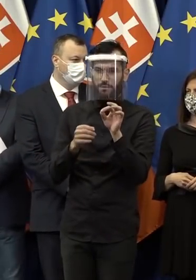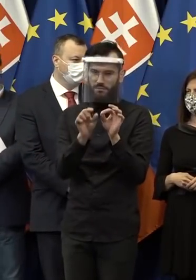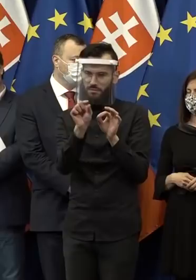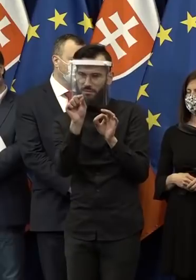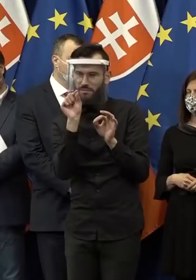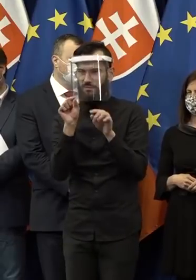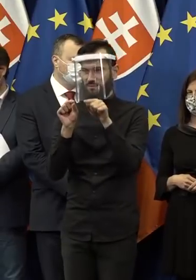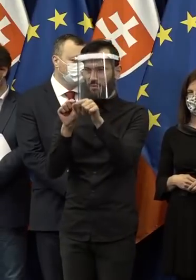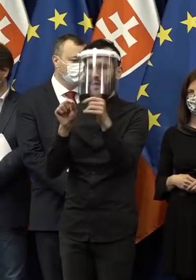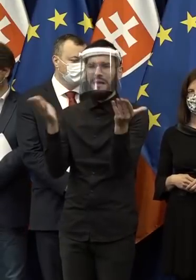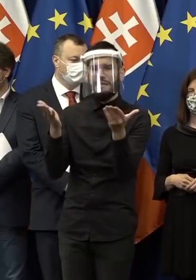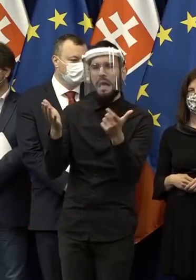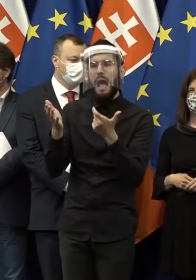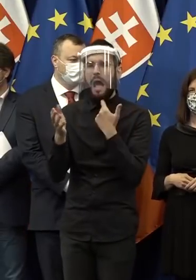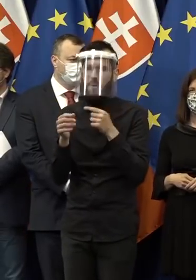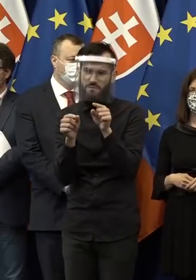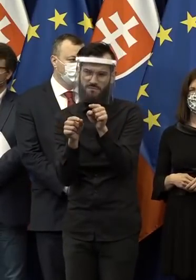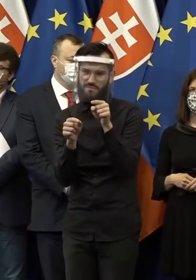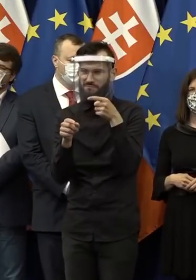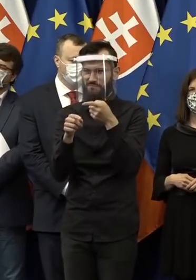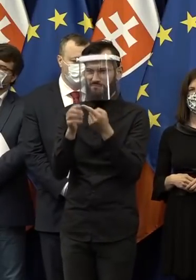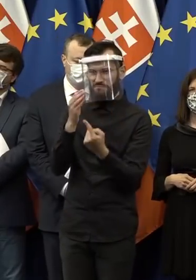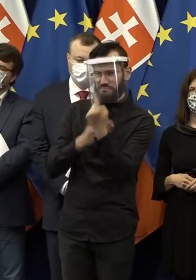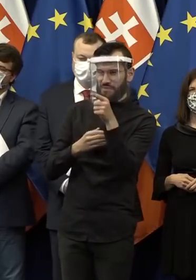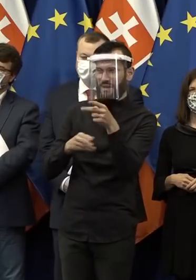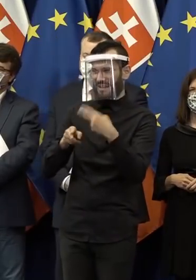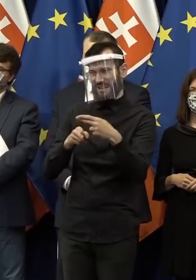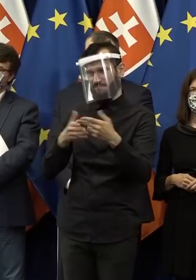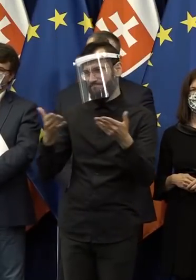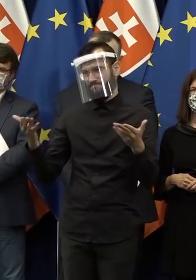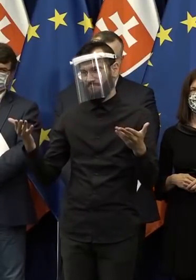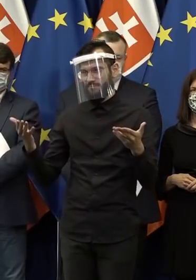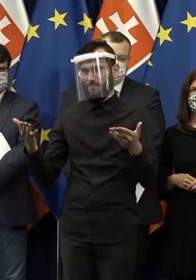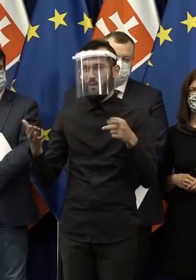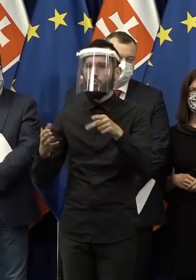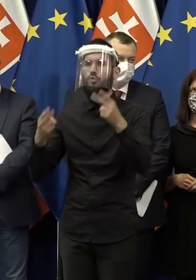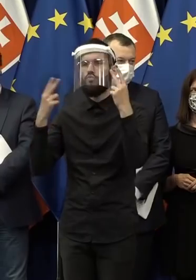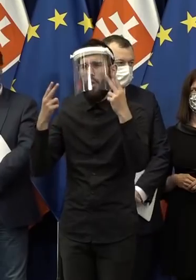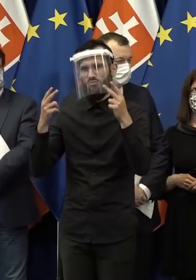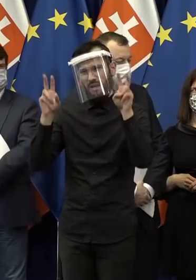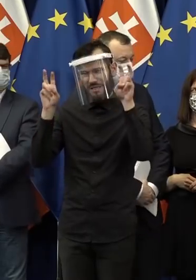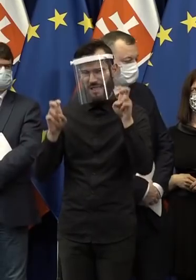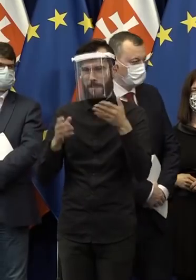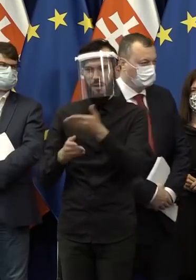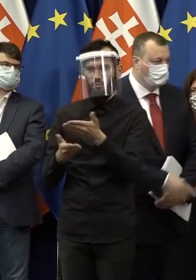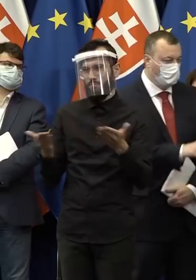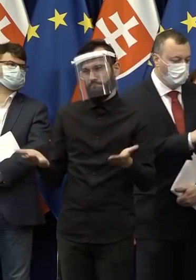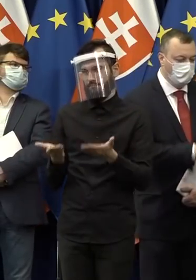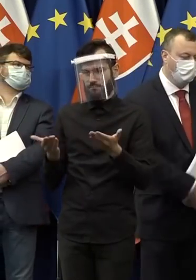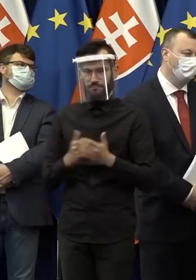Vyhľadávať slovíčka, kde je čo, kde, ako povedané. No, myslím si, že sú dôdržtejšie témy na tomto svete.